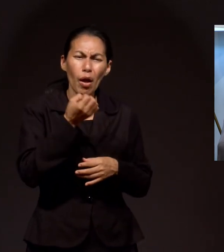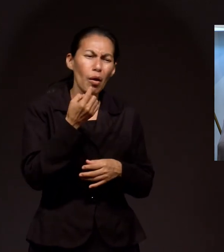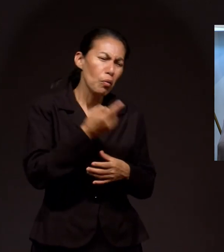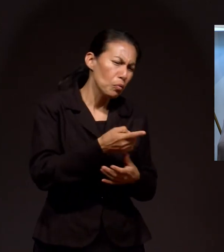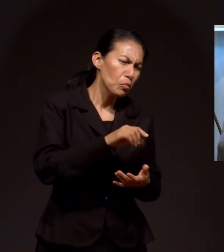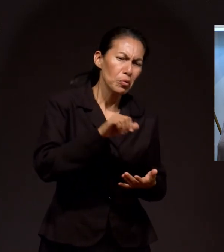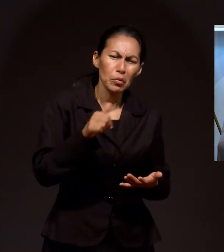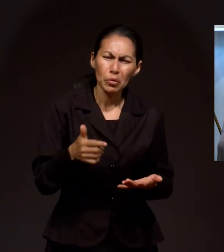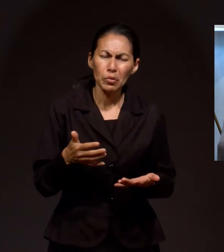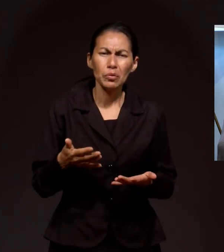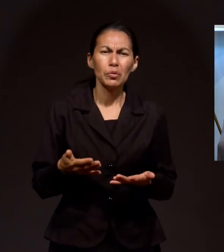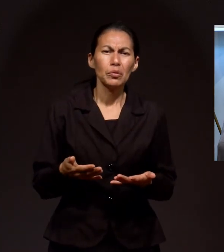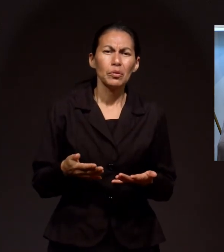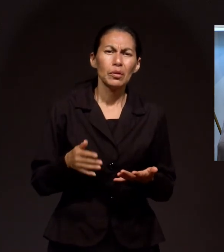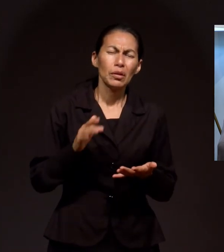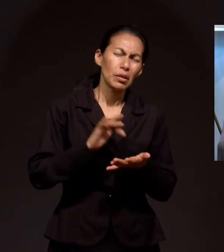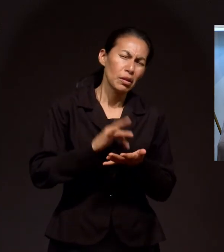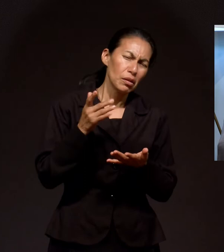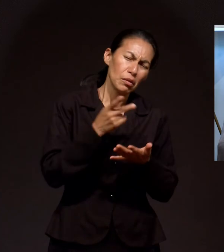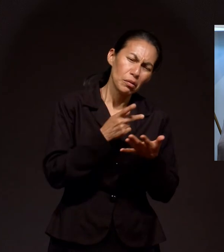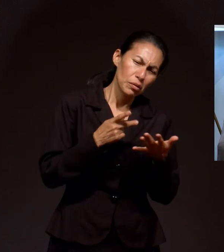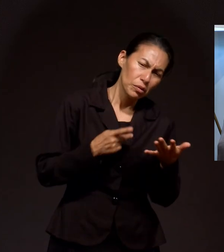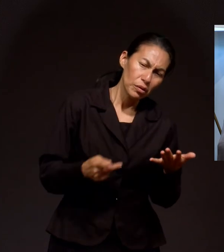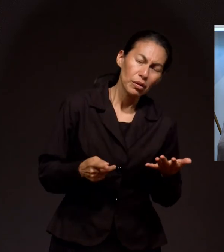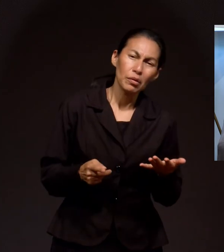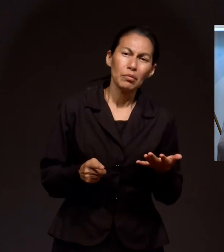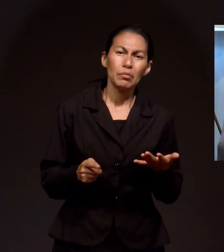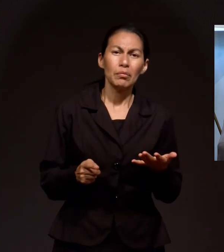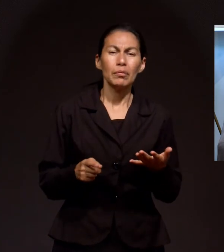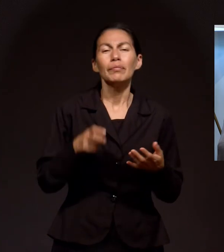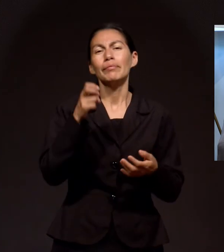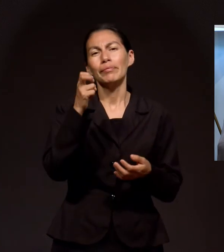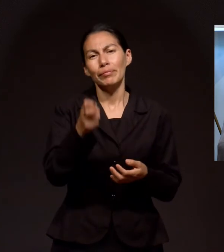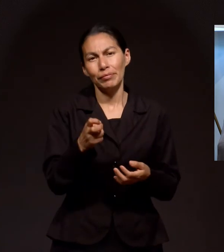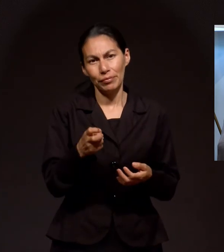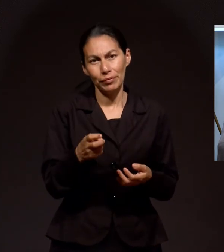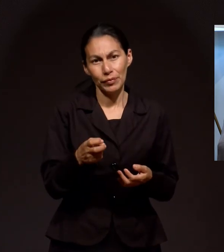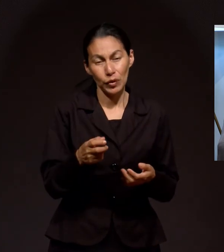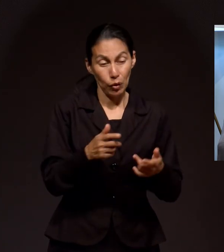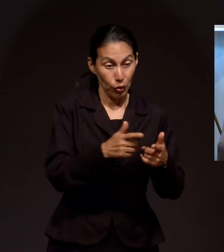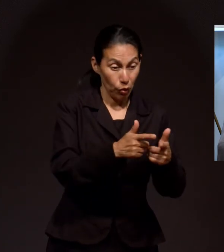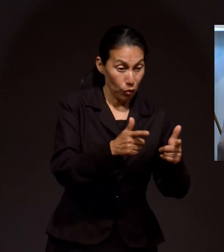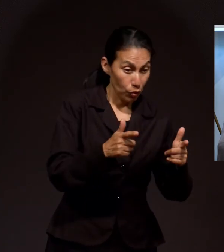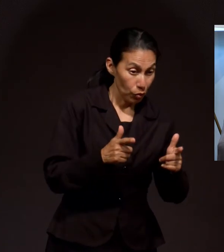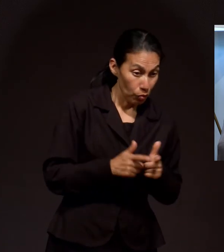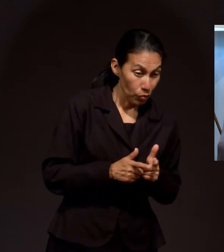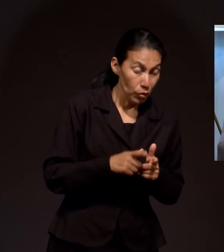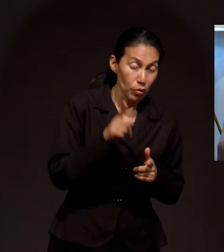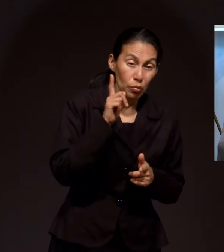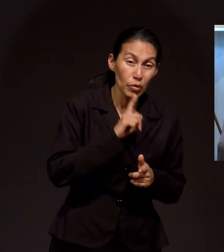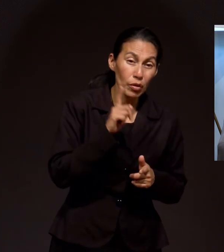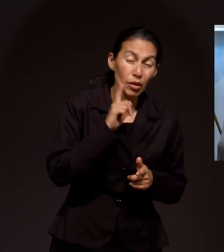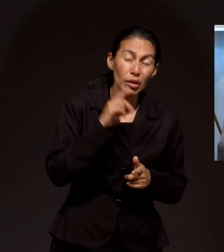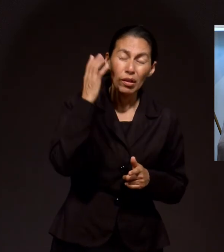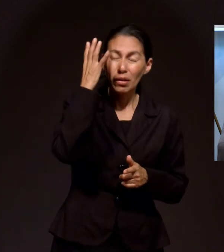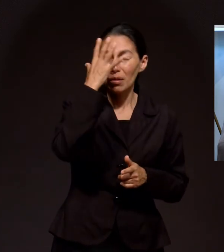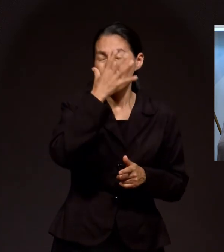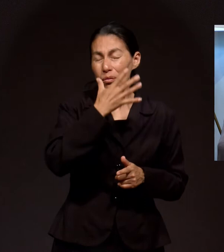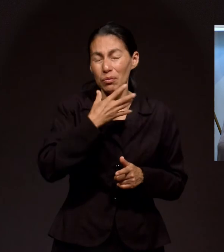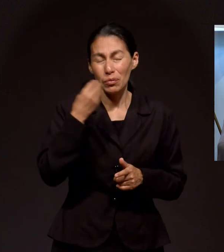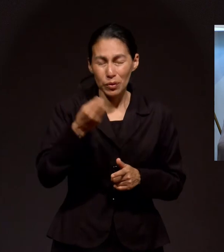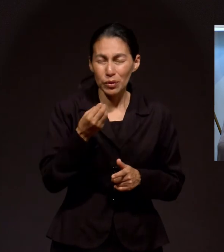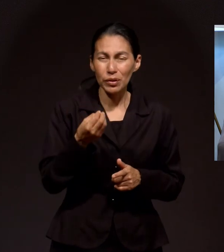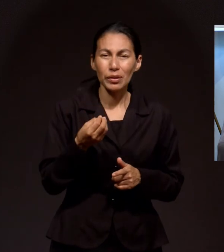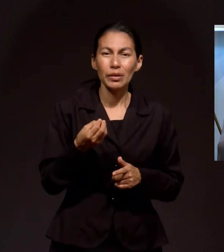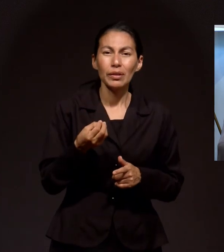se reúnen para orar los unos por los otros a través de este programa, entonces hay un grupo de preciosas